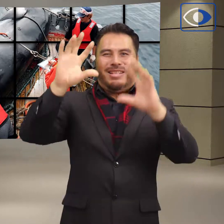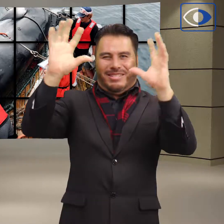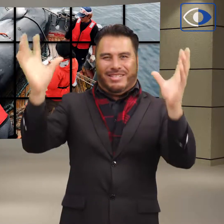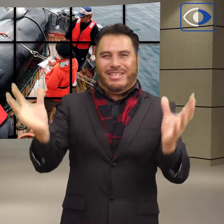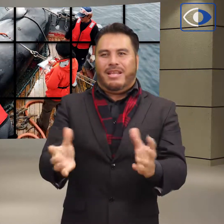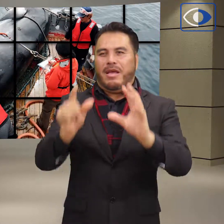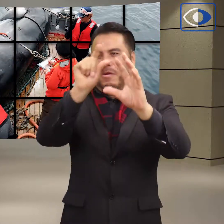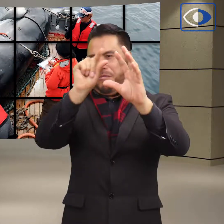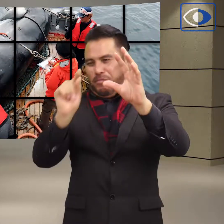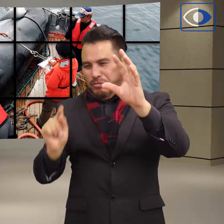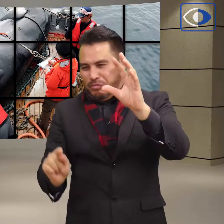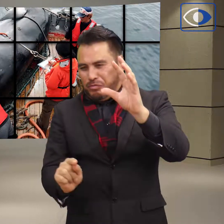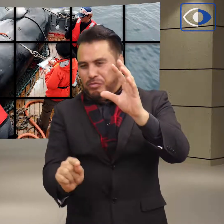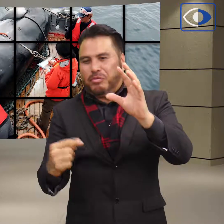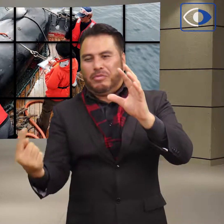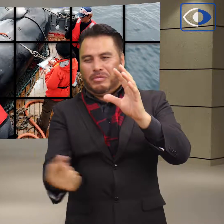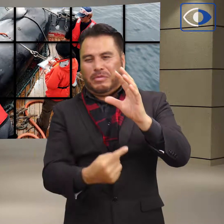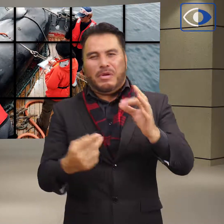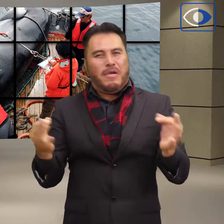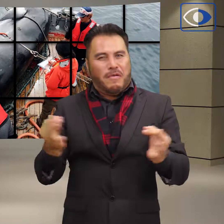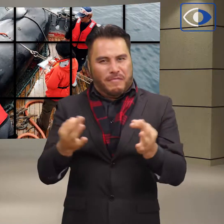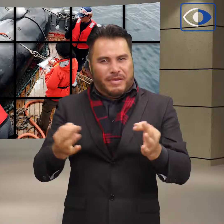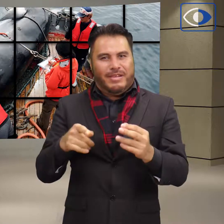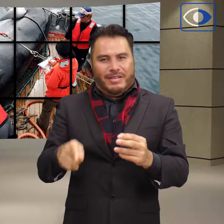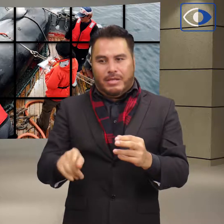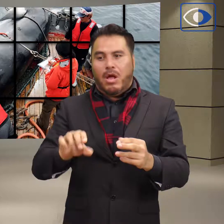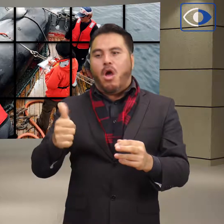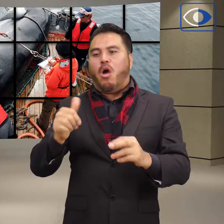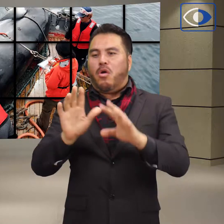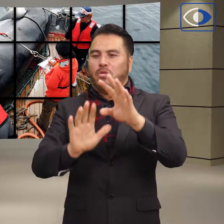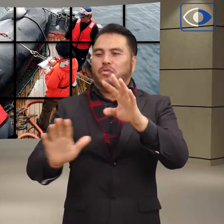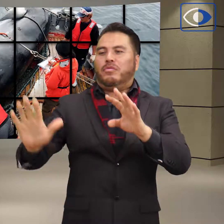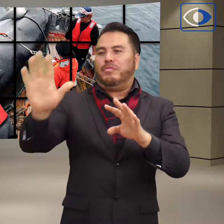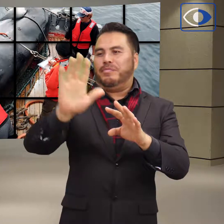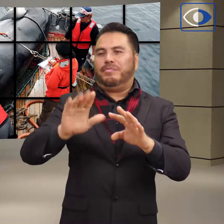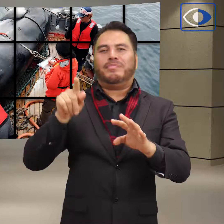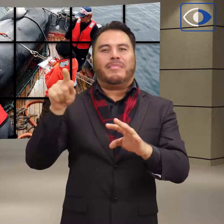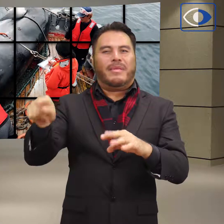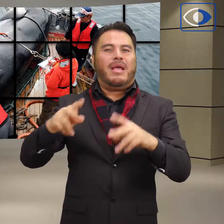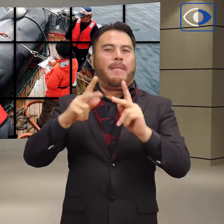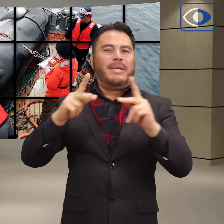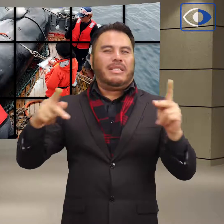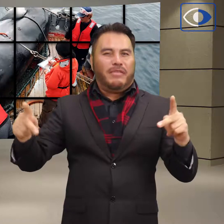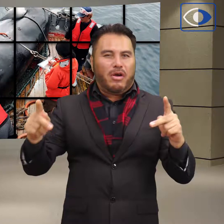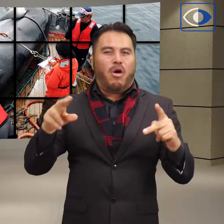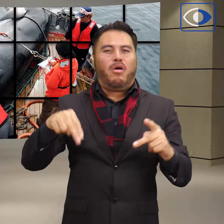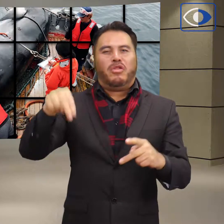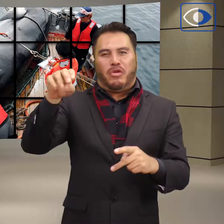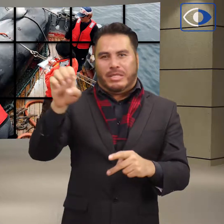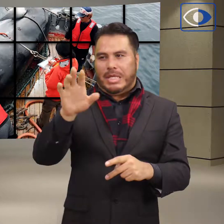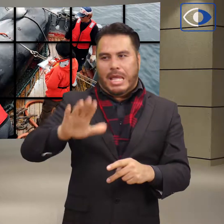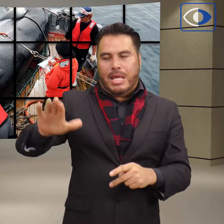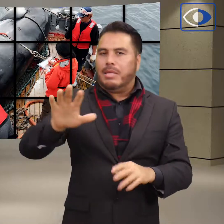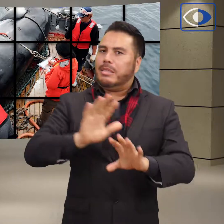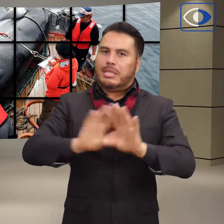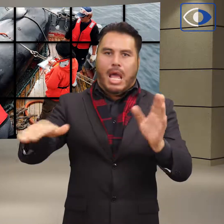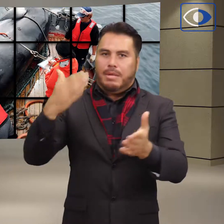criticadas expediciones anuales a los océanos Antártico y Pacífico Noreste. La organización ambientalista Greenpeace